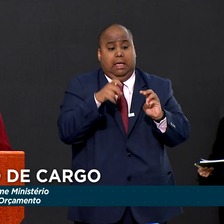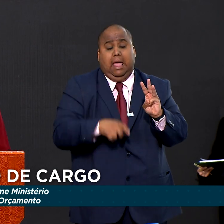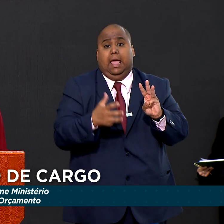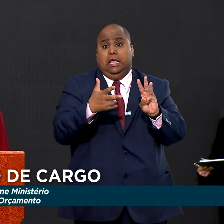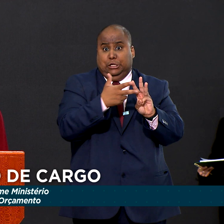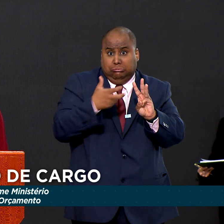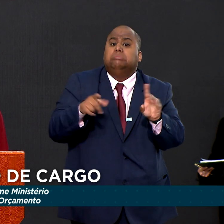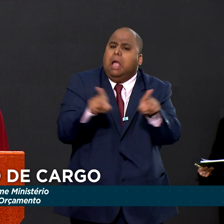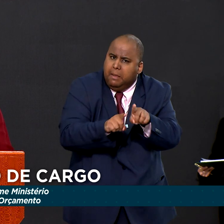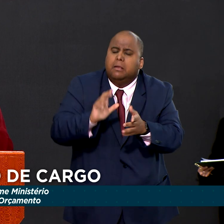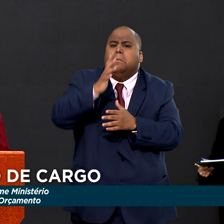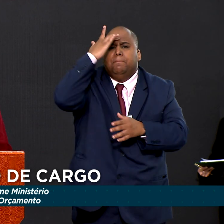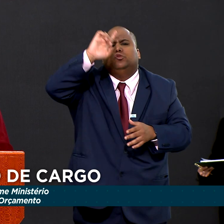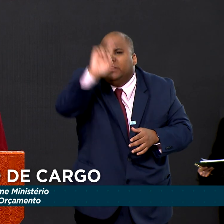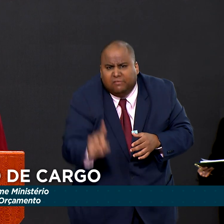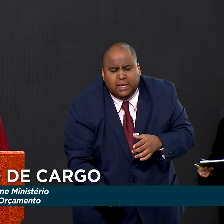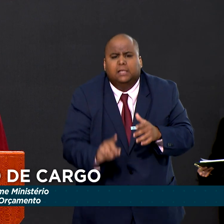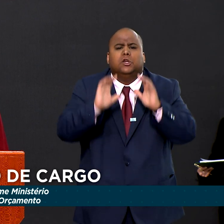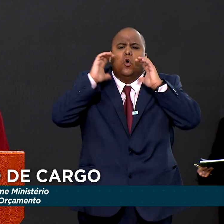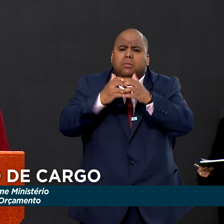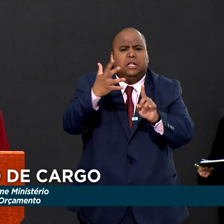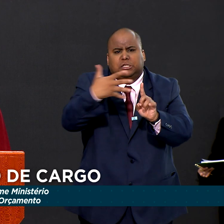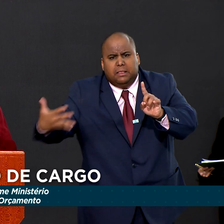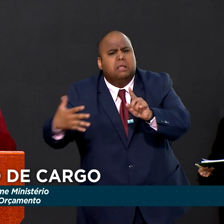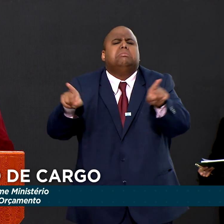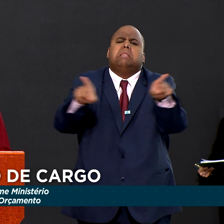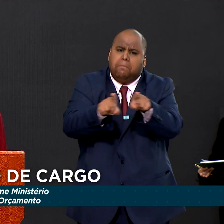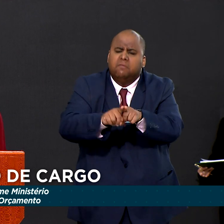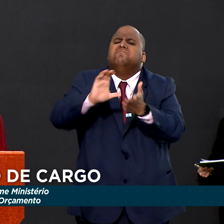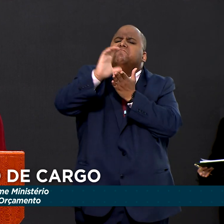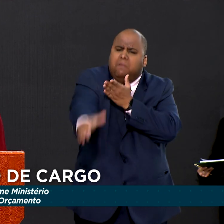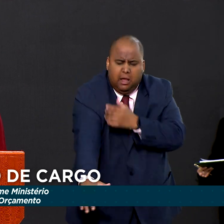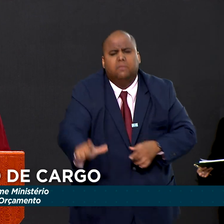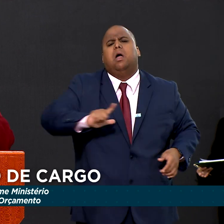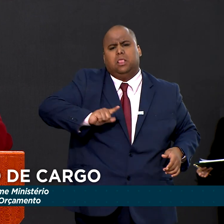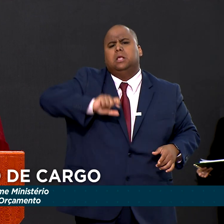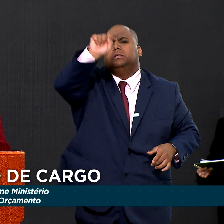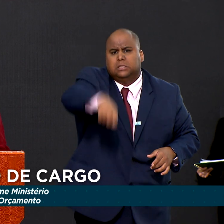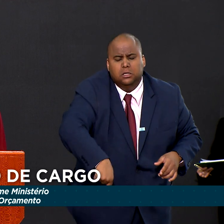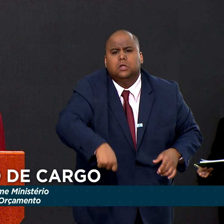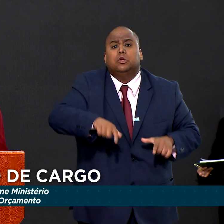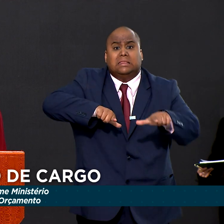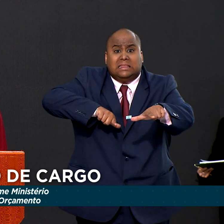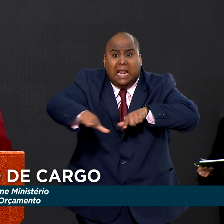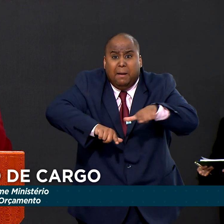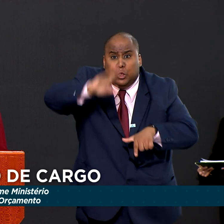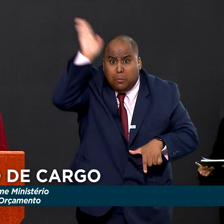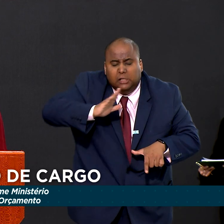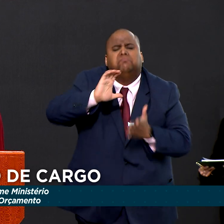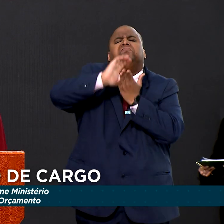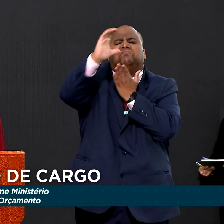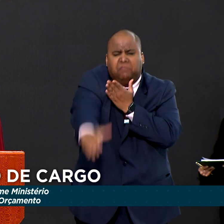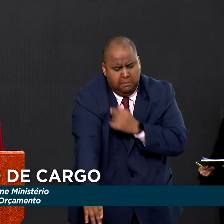As pessoas com deficiência, a comunidade LGBTQIA+, estarão no orçamento. Os trabalhadores brasileiros